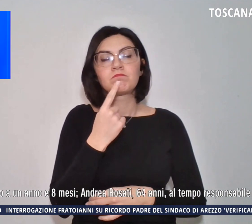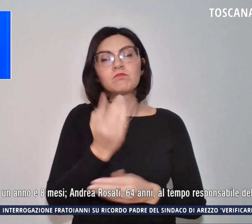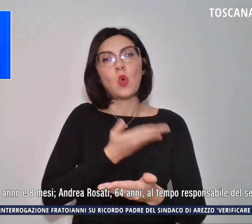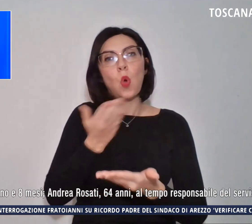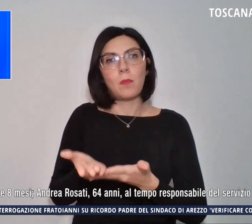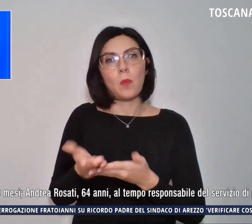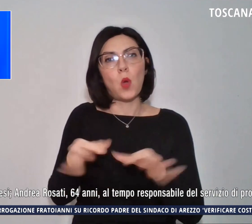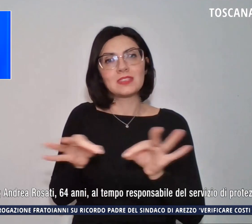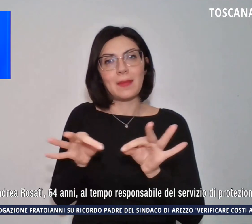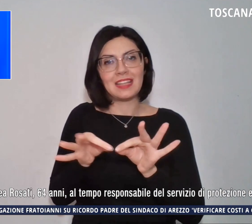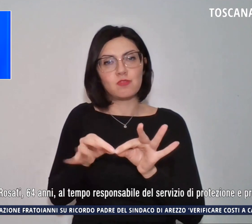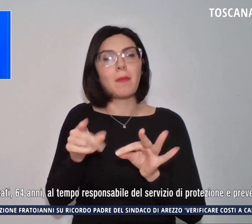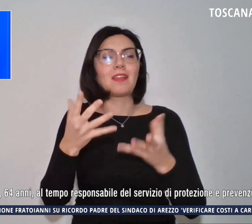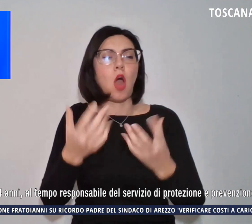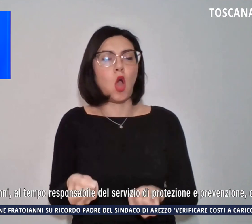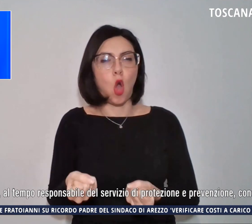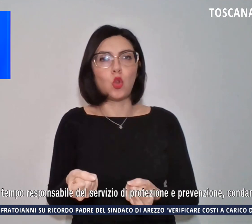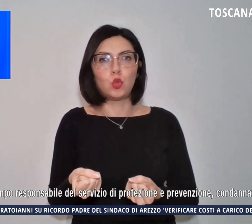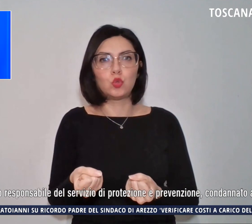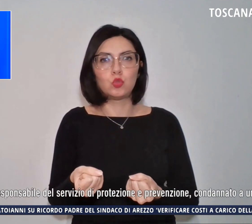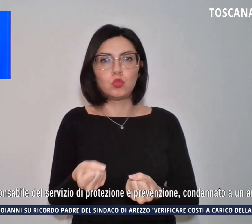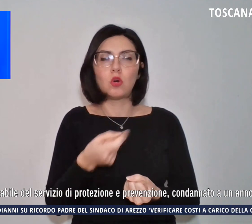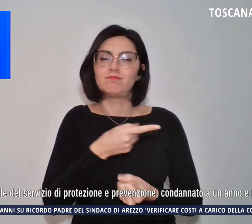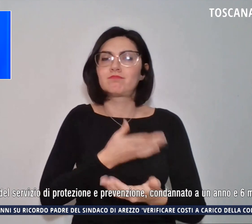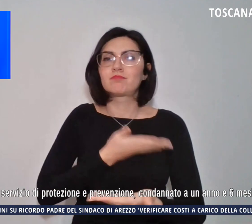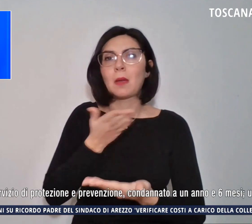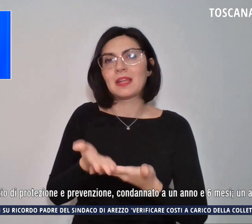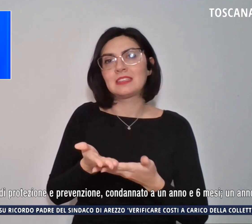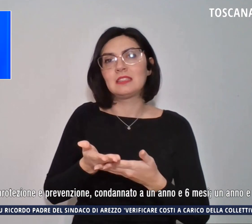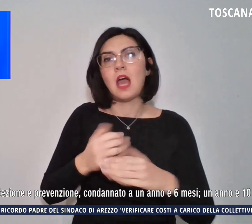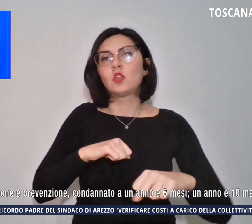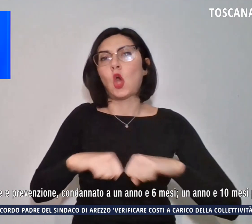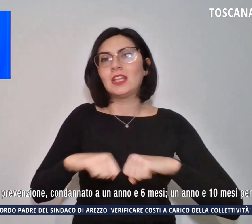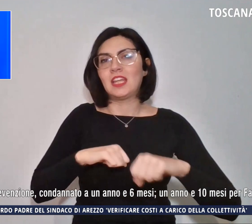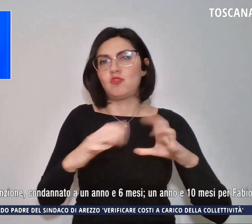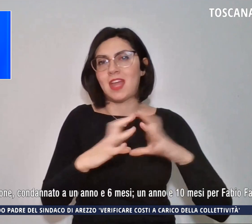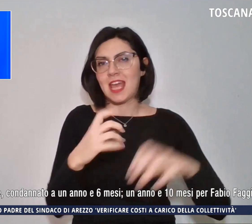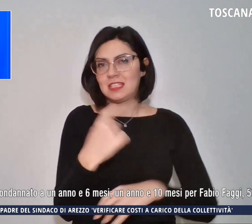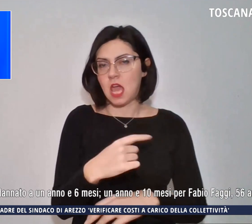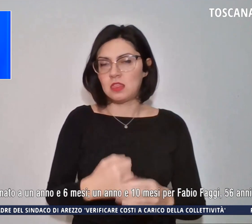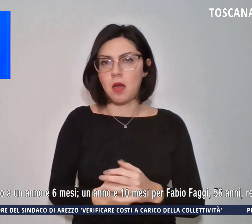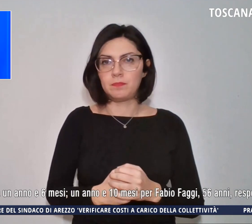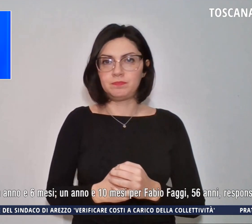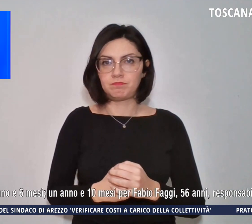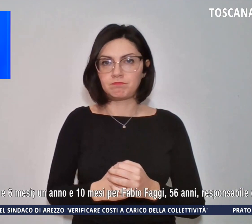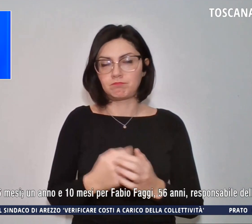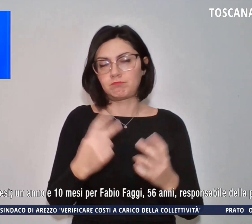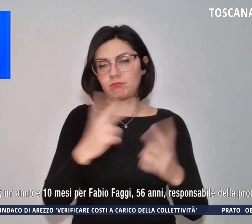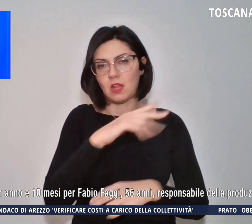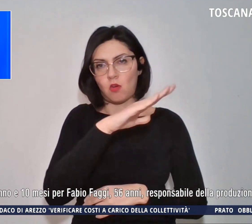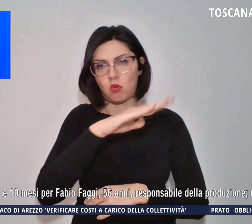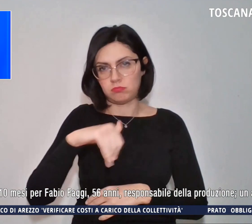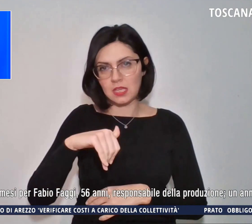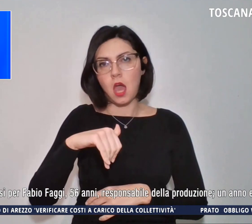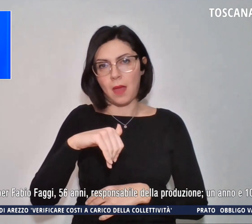patteggiamento presentate dai dirigenti dell'azienda chiamati a rispondere